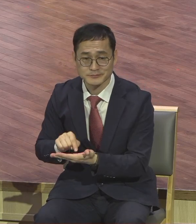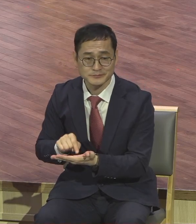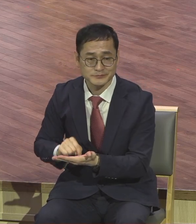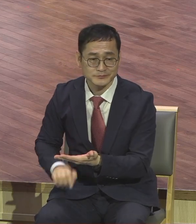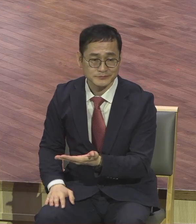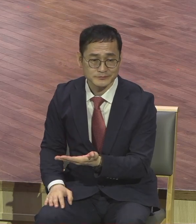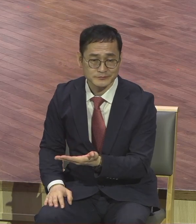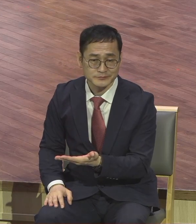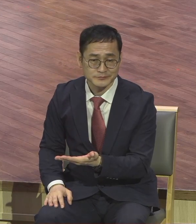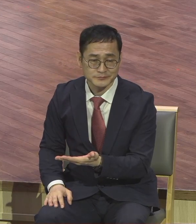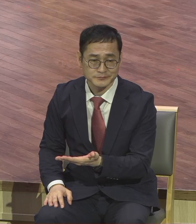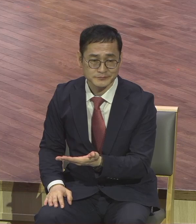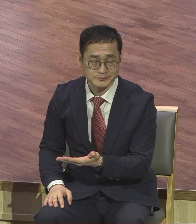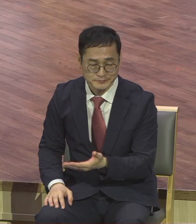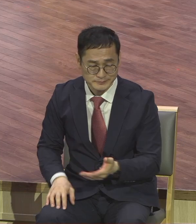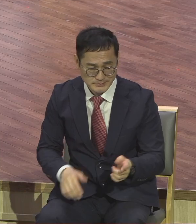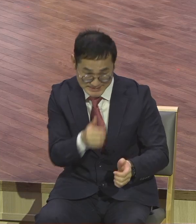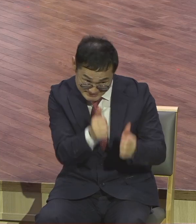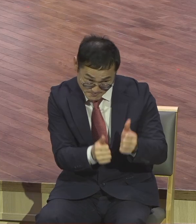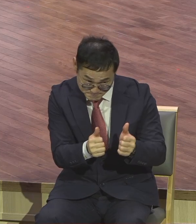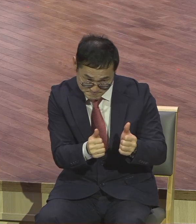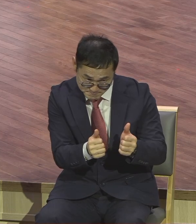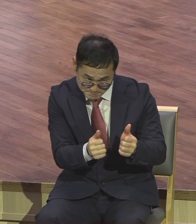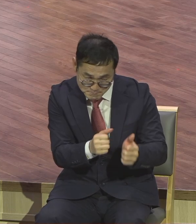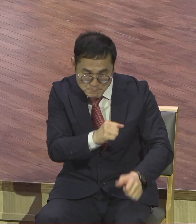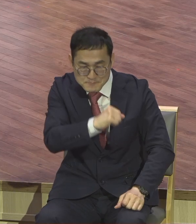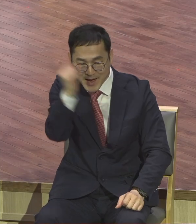하나님께서 그 정금같이 나오리라